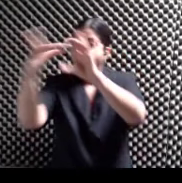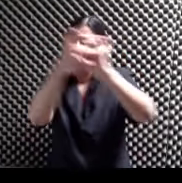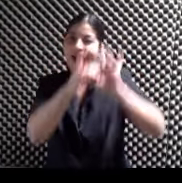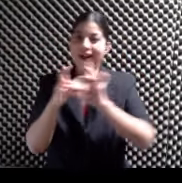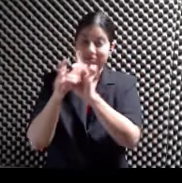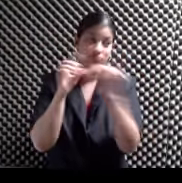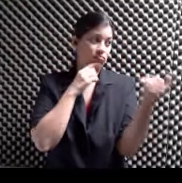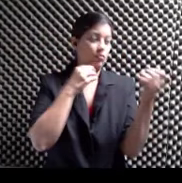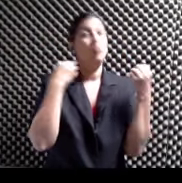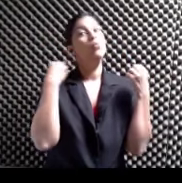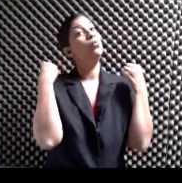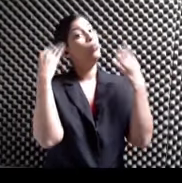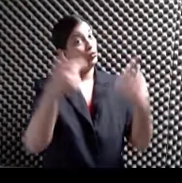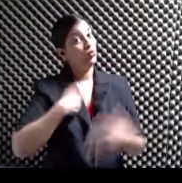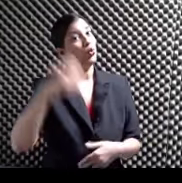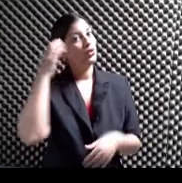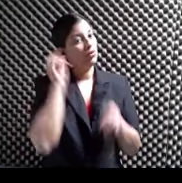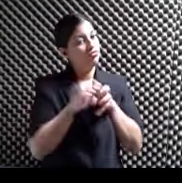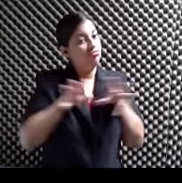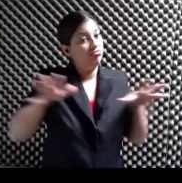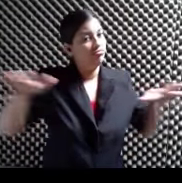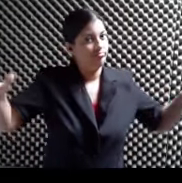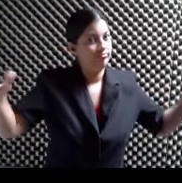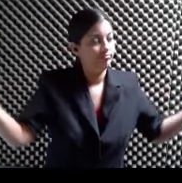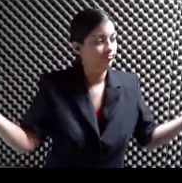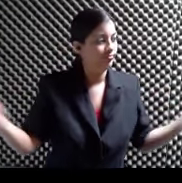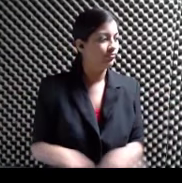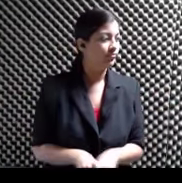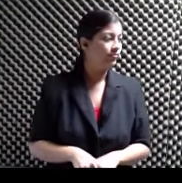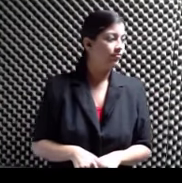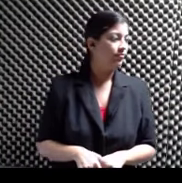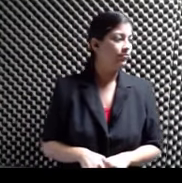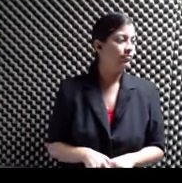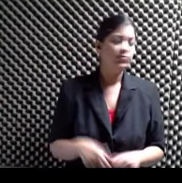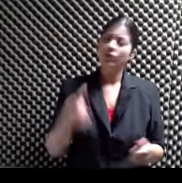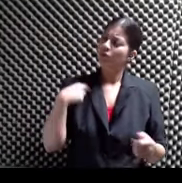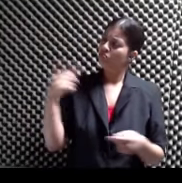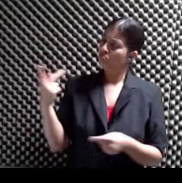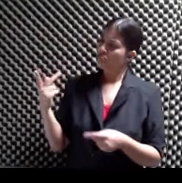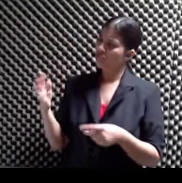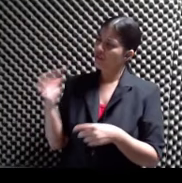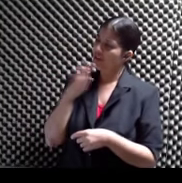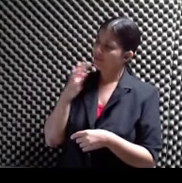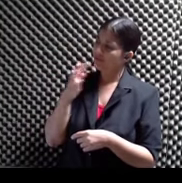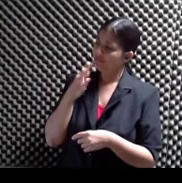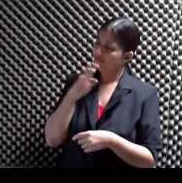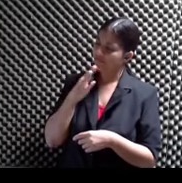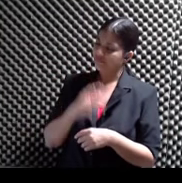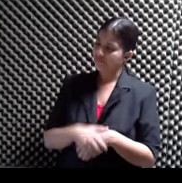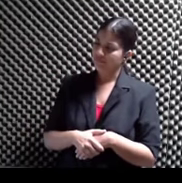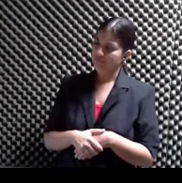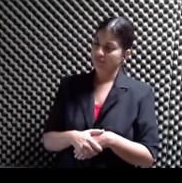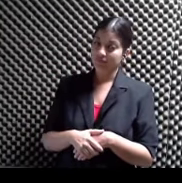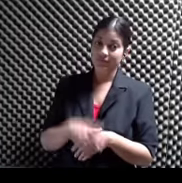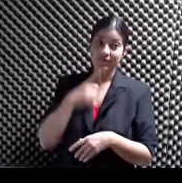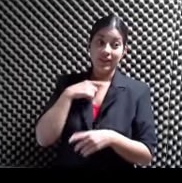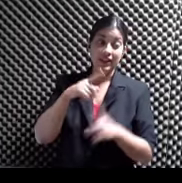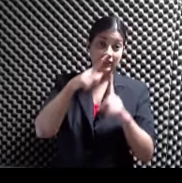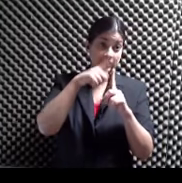un montón Porque yo sé que están por ahí Por todos lados Miguel estábamos hablando fuera de programa Que la temperatura oficialmente